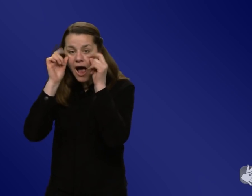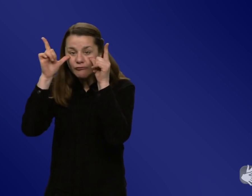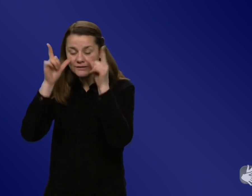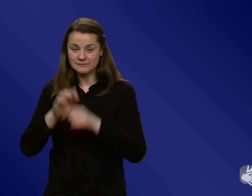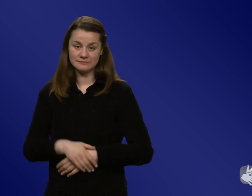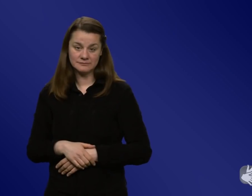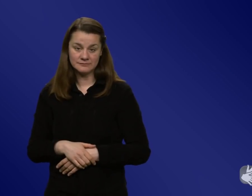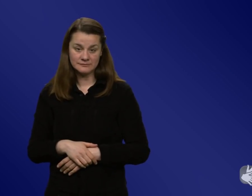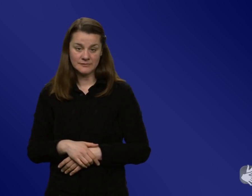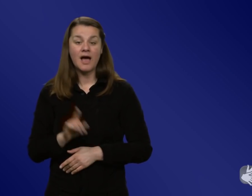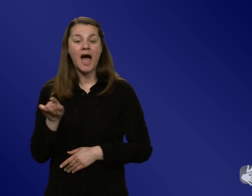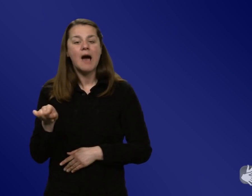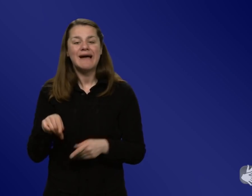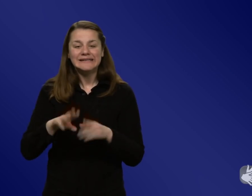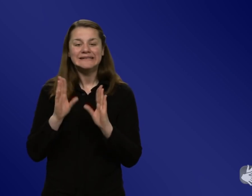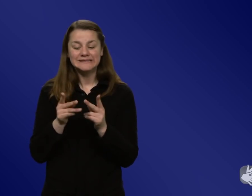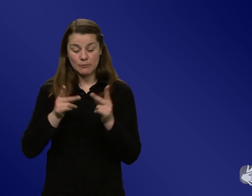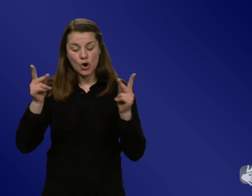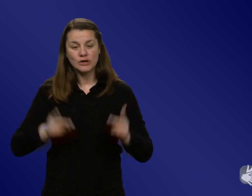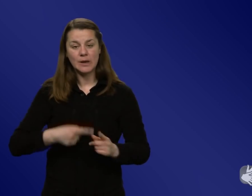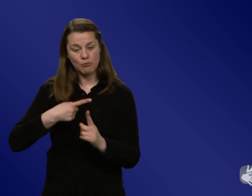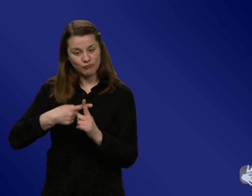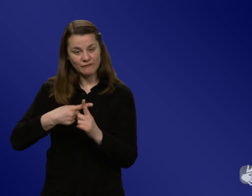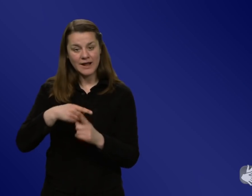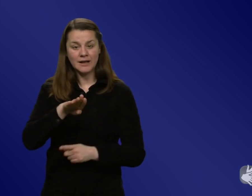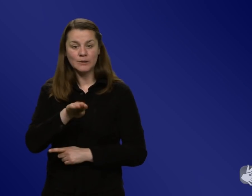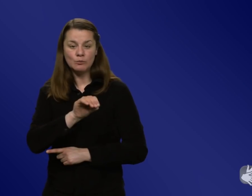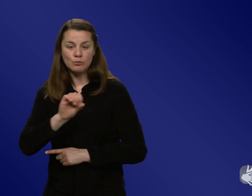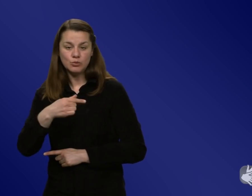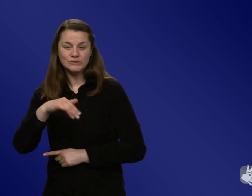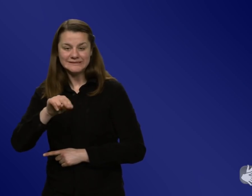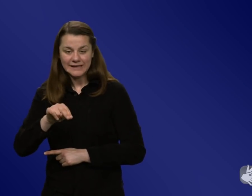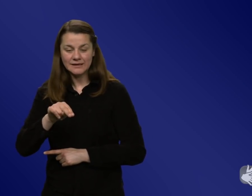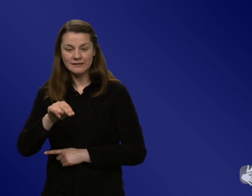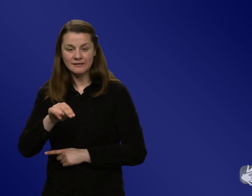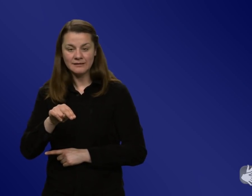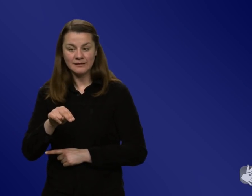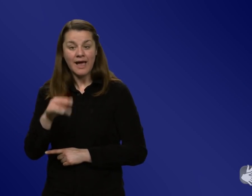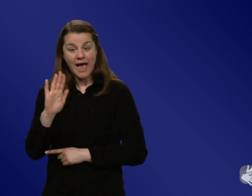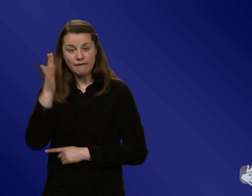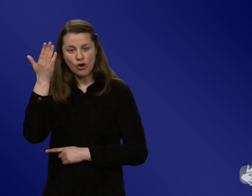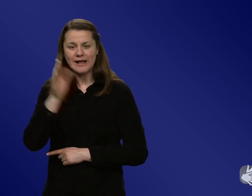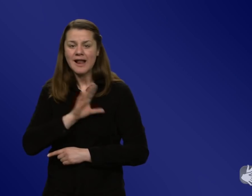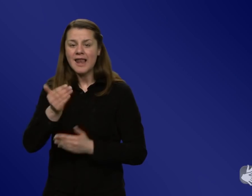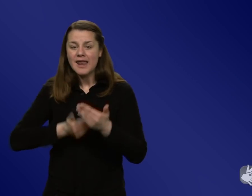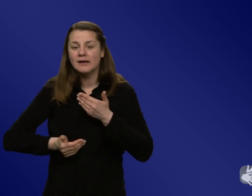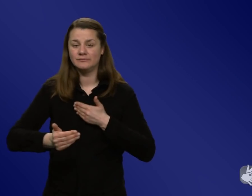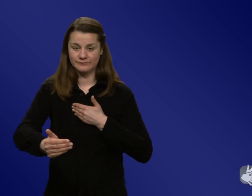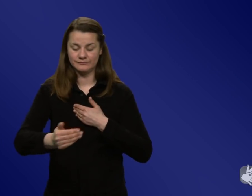auch weil häufig die Effekte von so Boosting-Massnahmen längerfristig sind. Also wenn ich jetzt zum Beispiel beim Nudging im Supermarkt